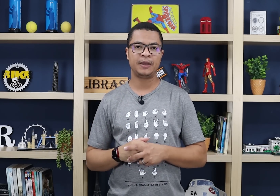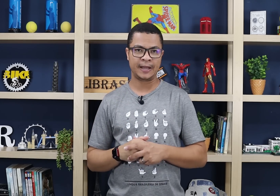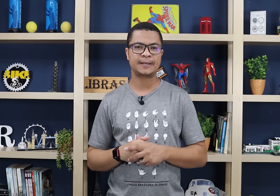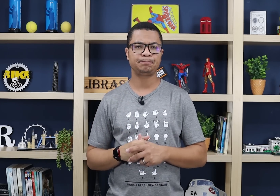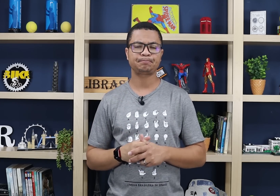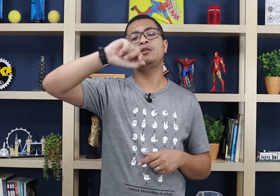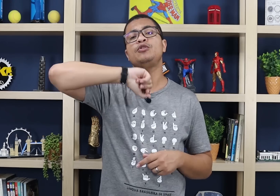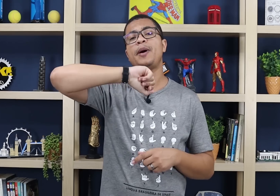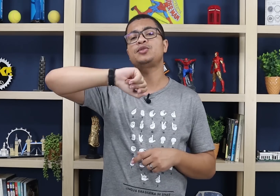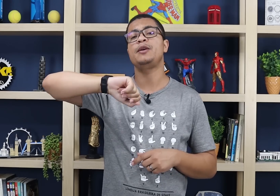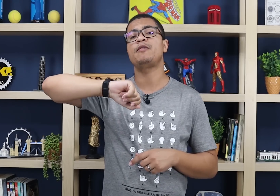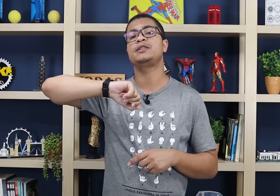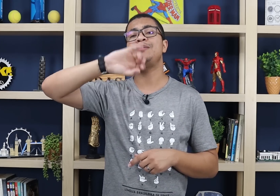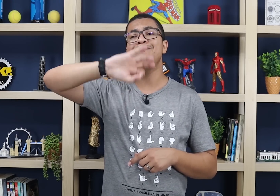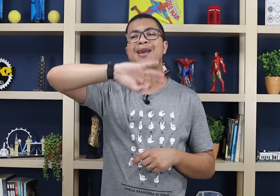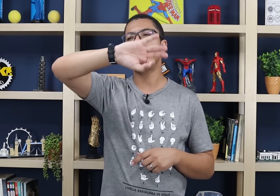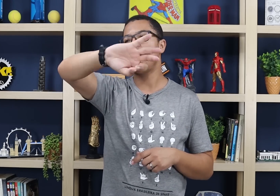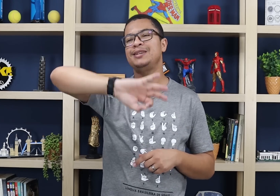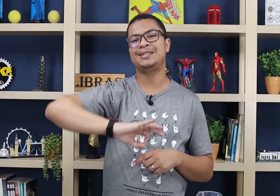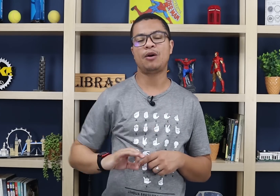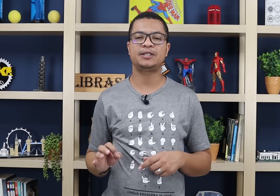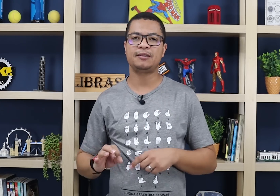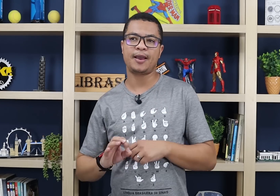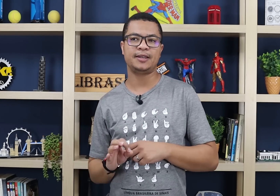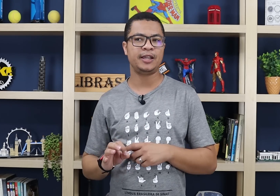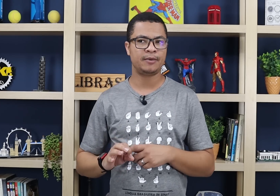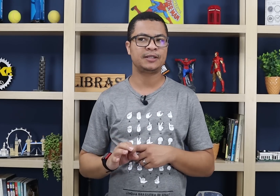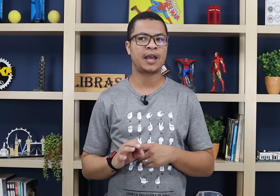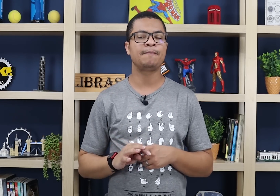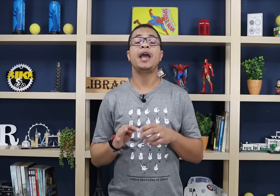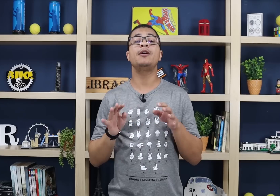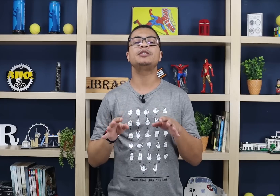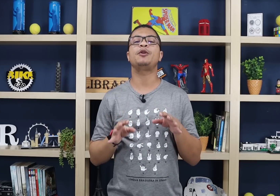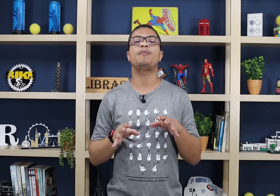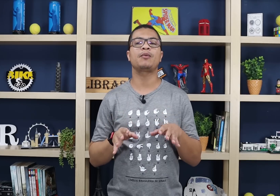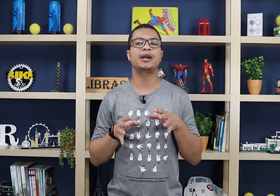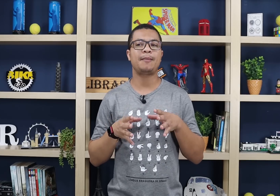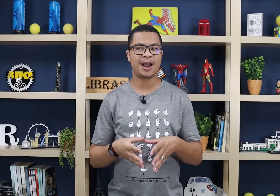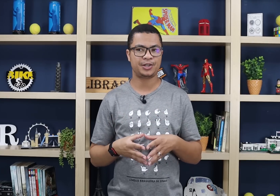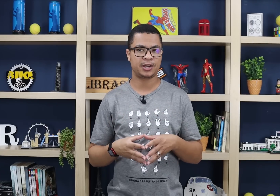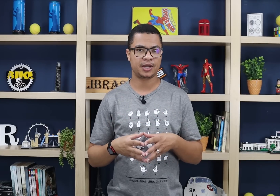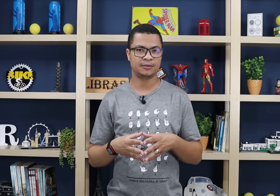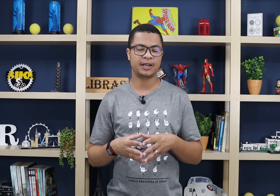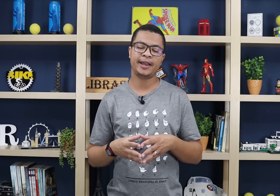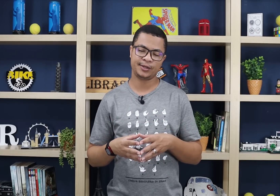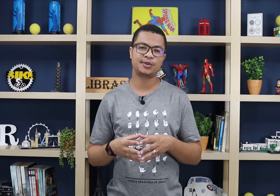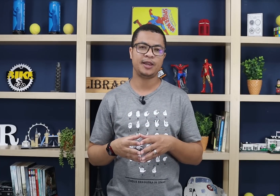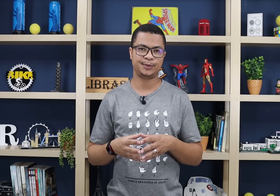beleza? Segundo passo aí pra você memorizar os sinais em Libras, tá? É não se preocupar com a gramática. É isso mesmo,